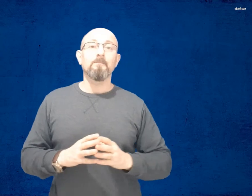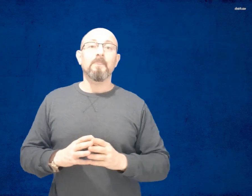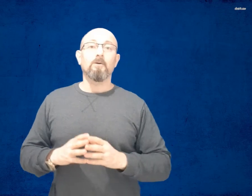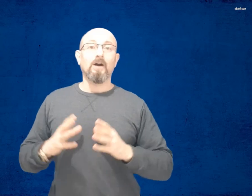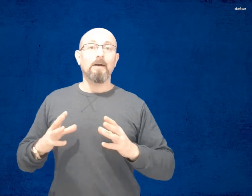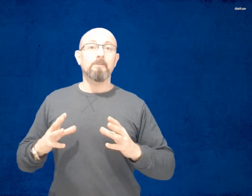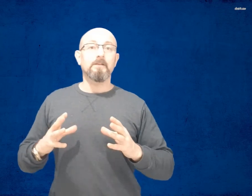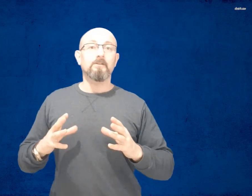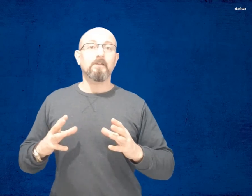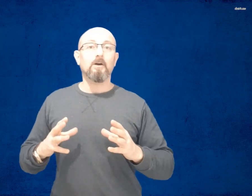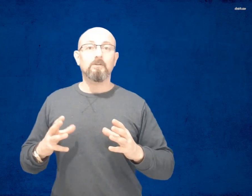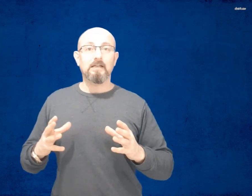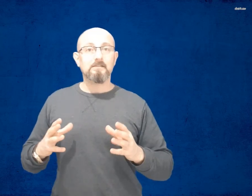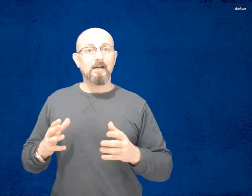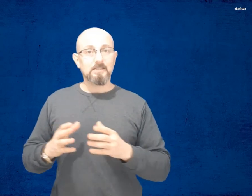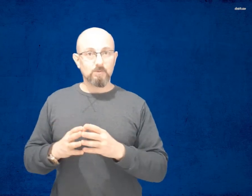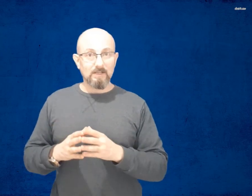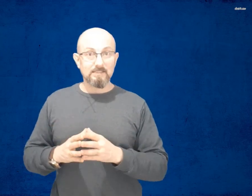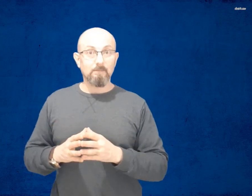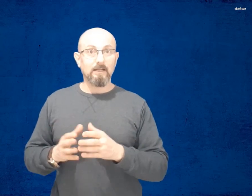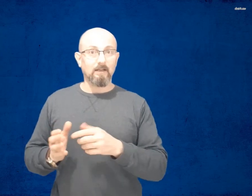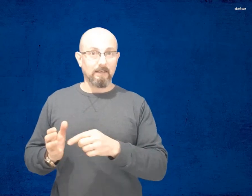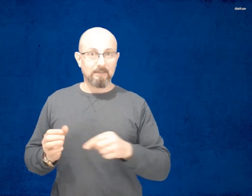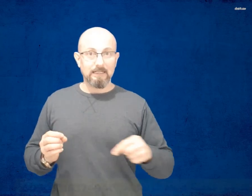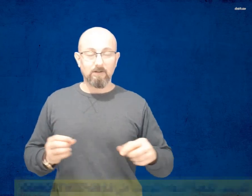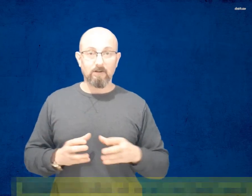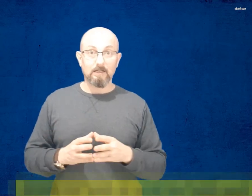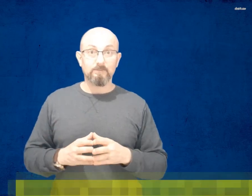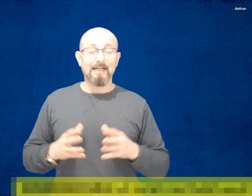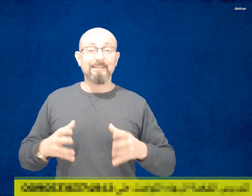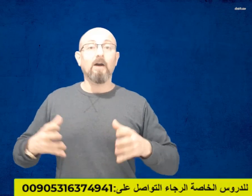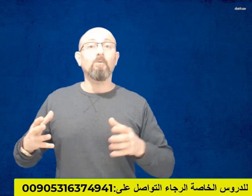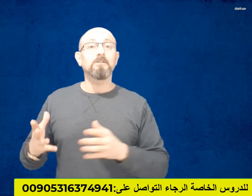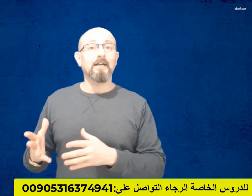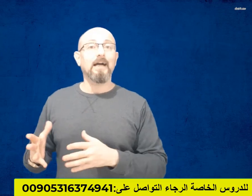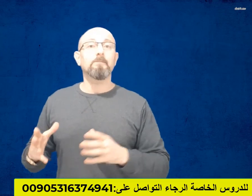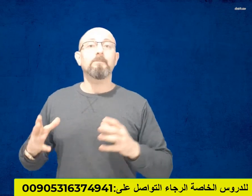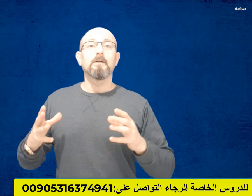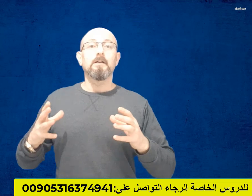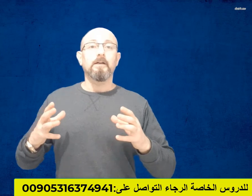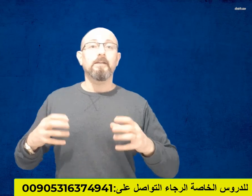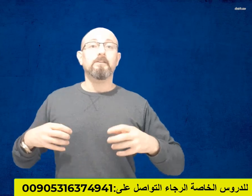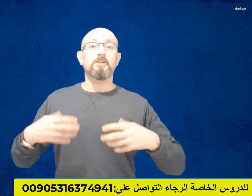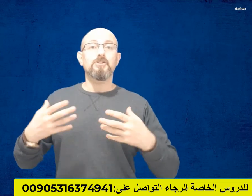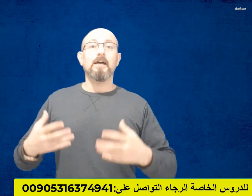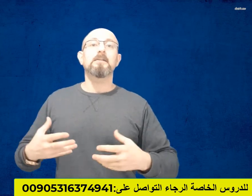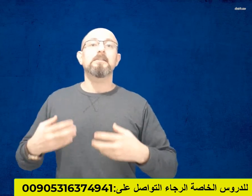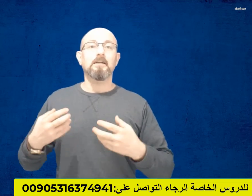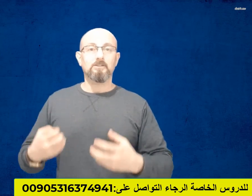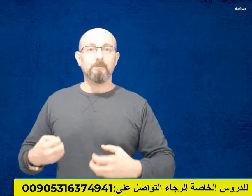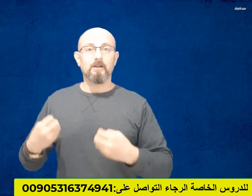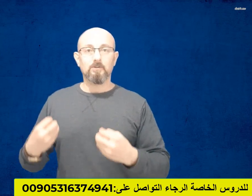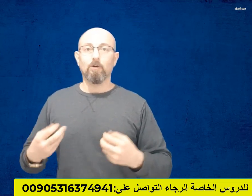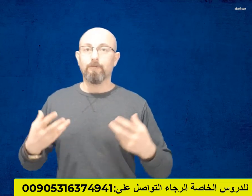وحابب أن أنت تاخد درس خاص تواصل معنا رح يطلع لك الرقم تحت أو أنت حابب أنك تجهز لاختبار التوفل